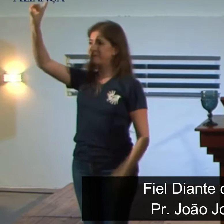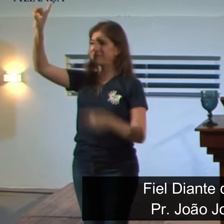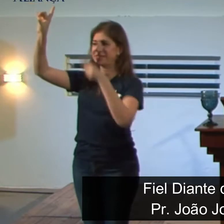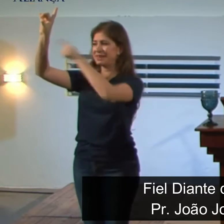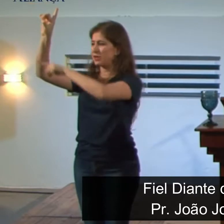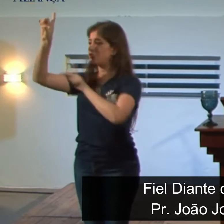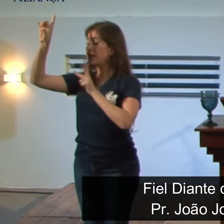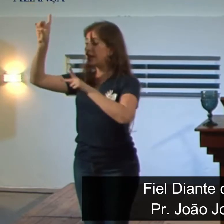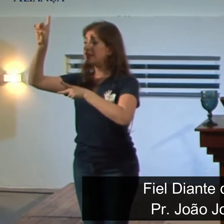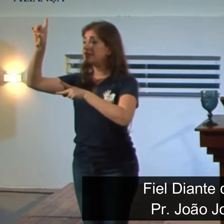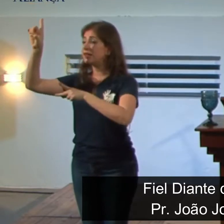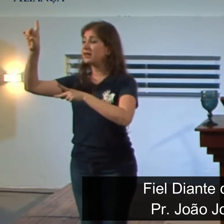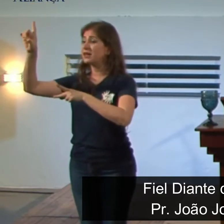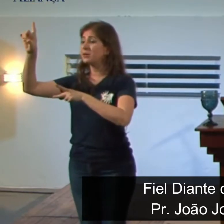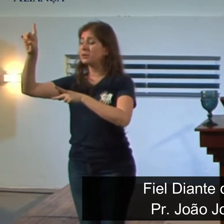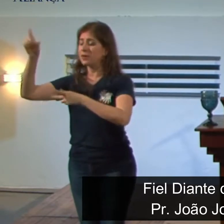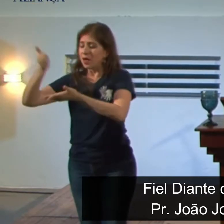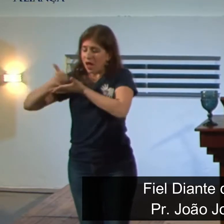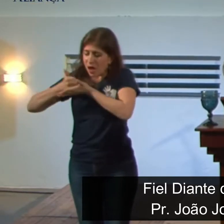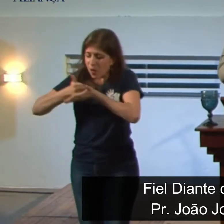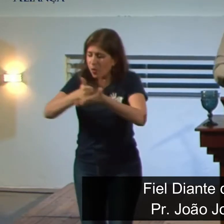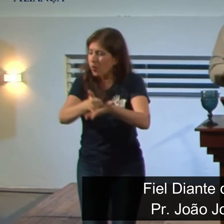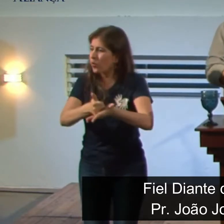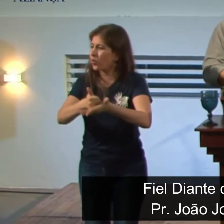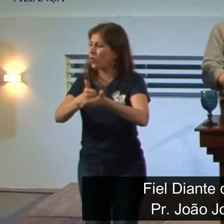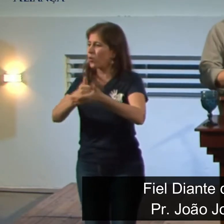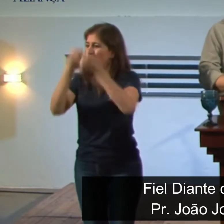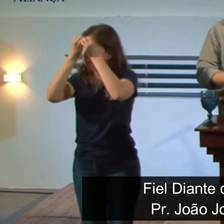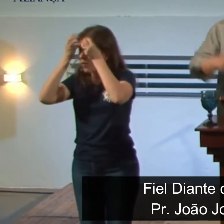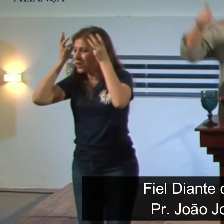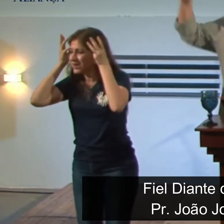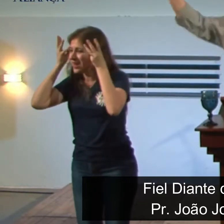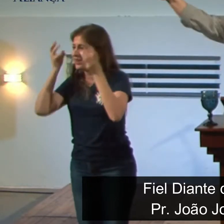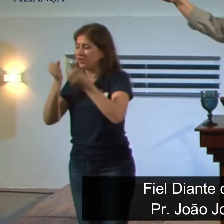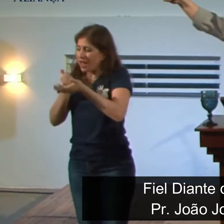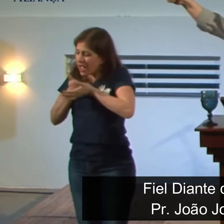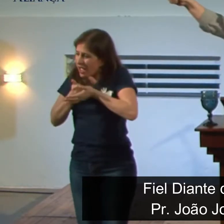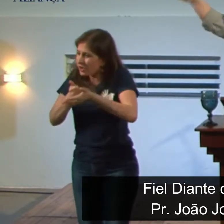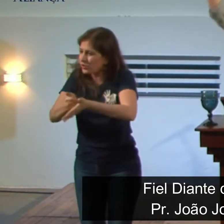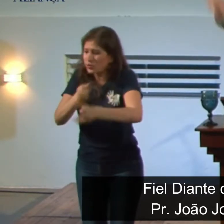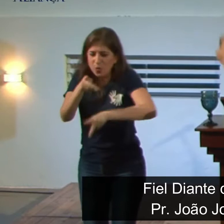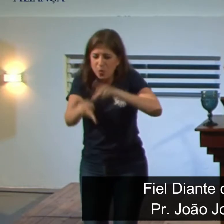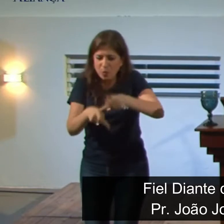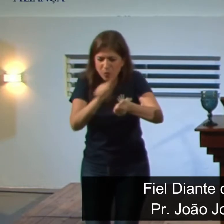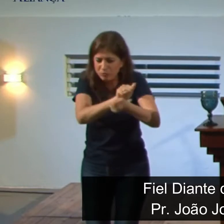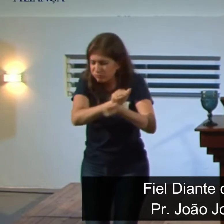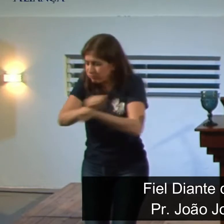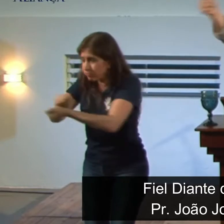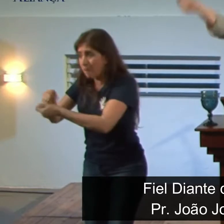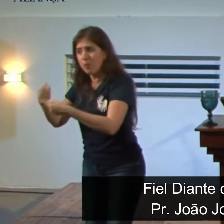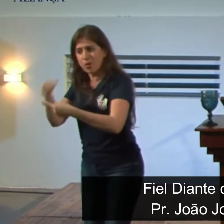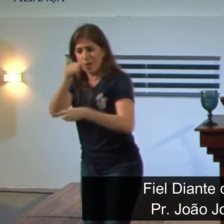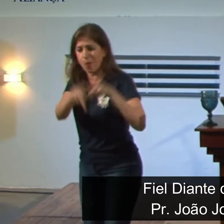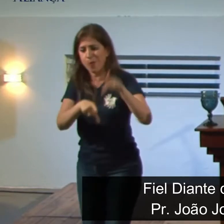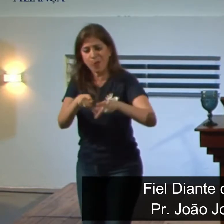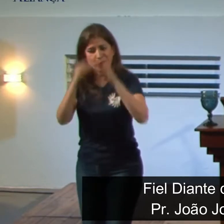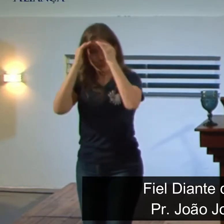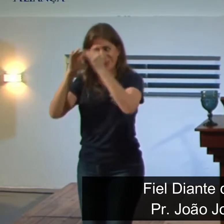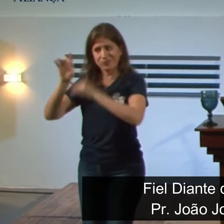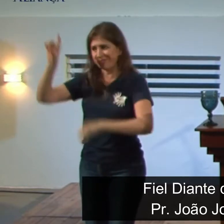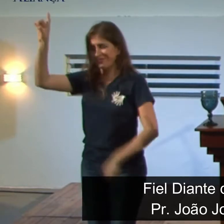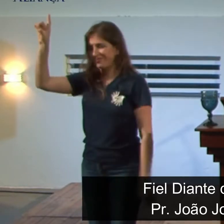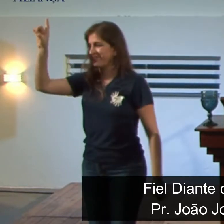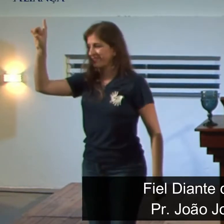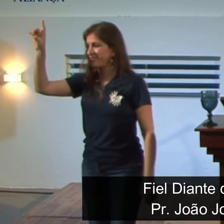auxiliou Moisés, o Deus que auxiliou esse povo que foi para o cativeiro por causa de desobediência, mas que trouxe do